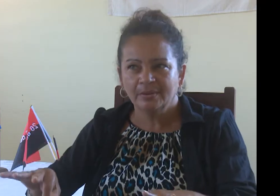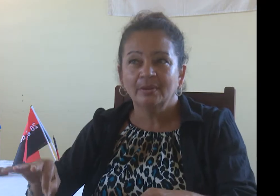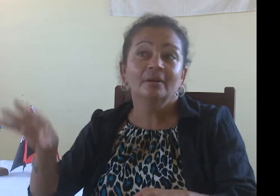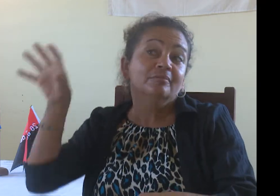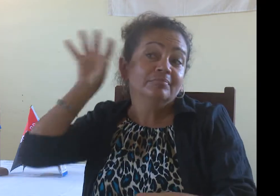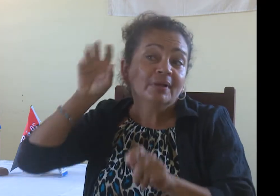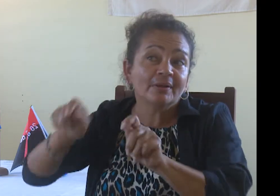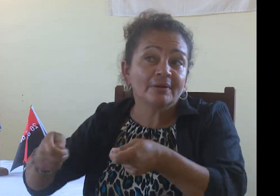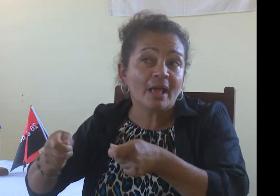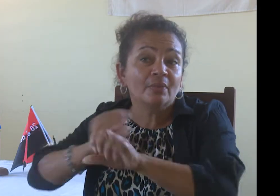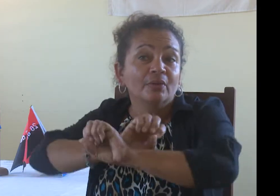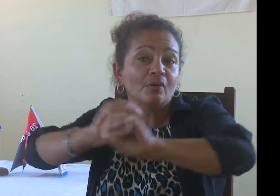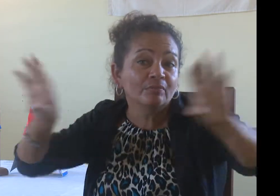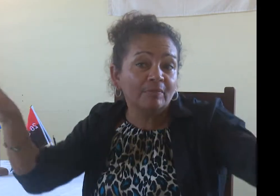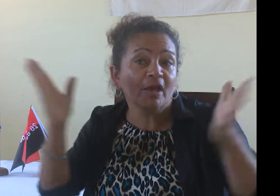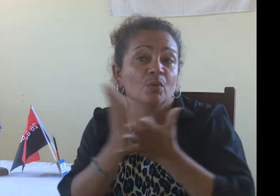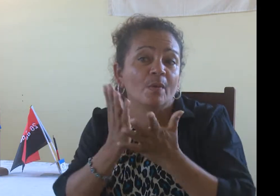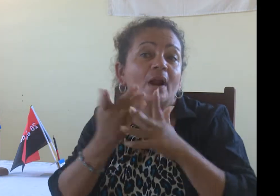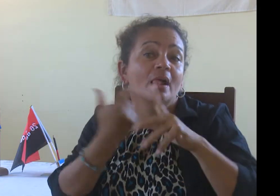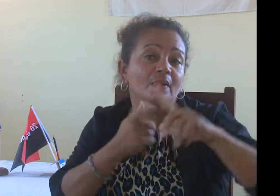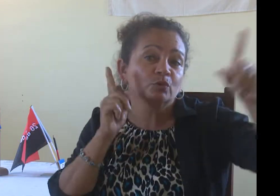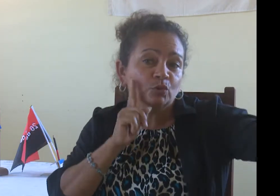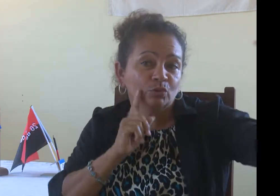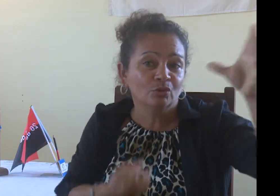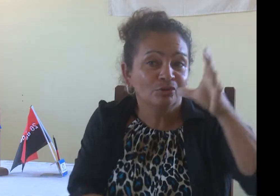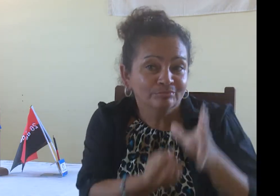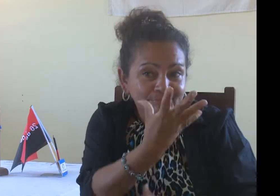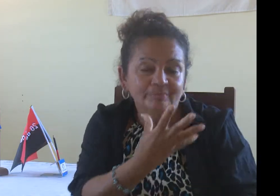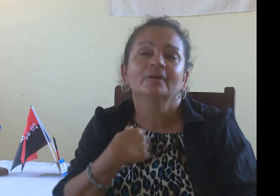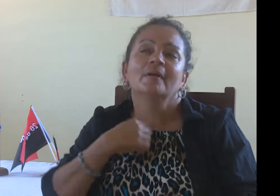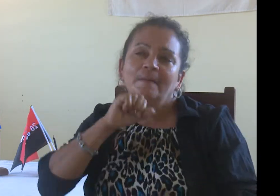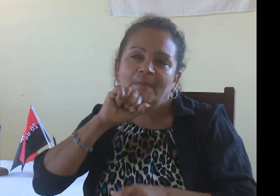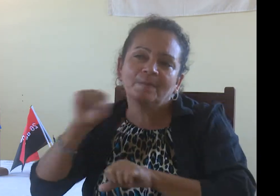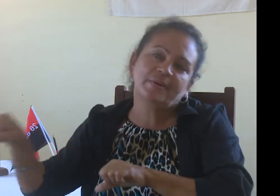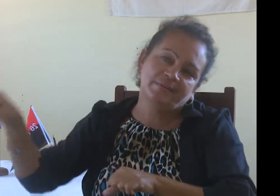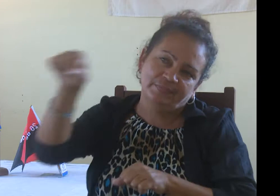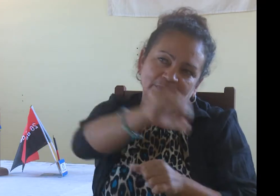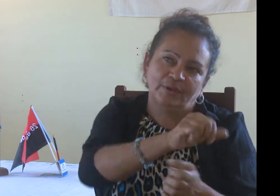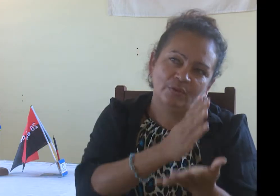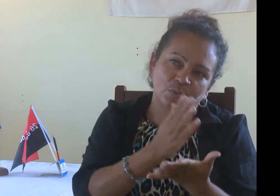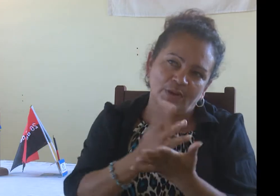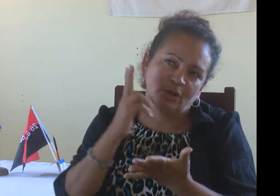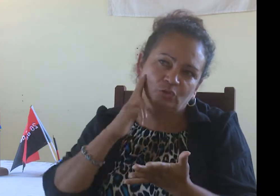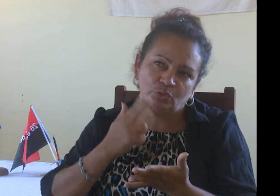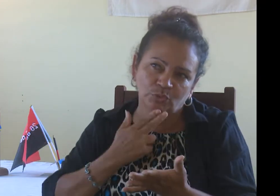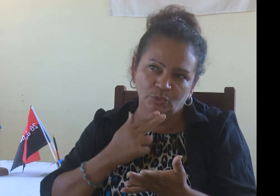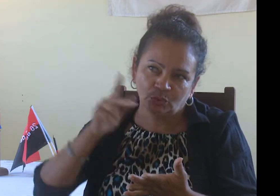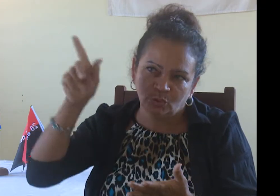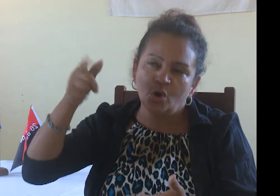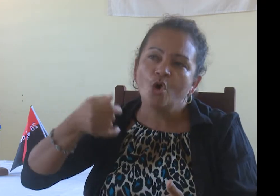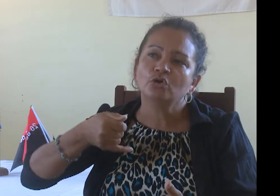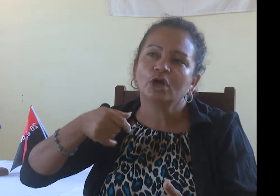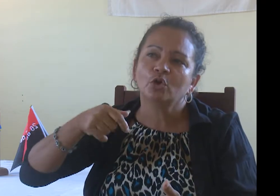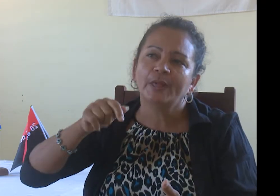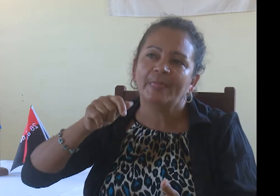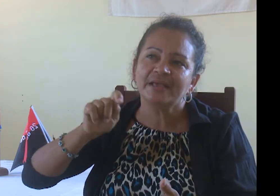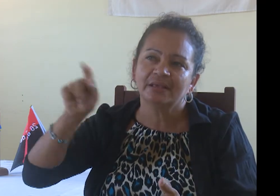sordera. A los diez años, por la radio, informaron que aquí en Cienfuegos iba a inaugurar